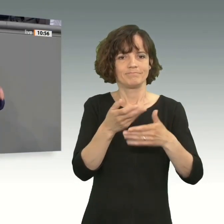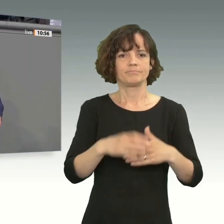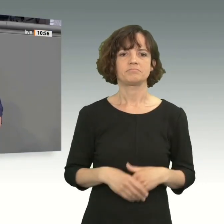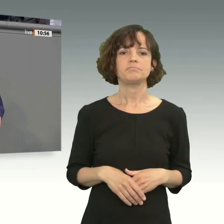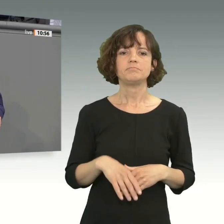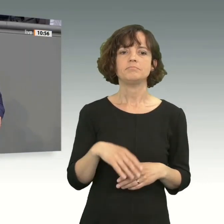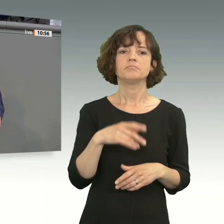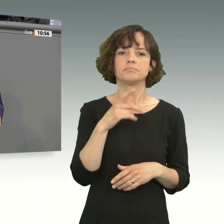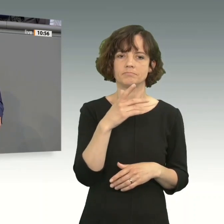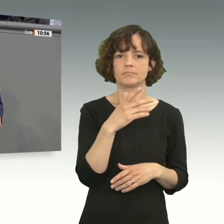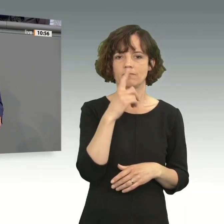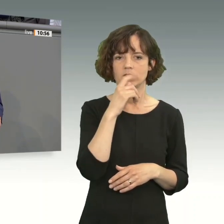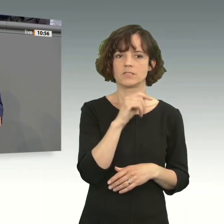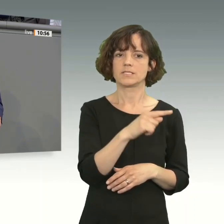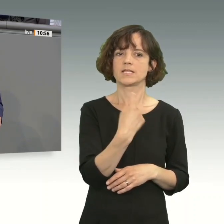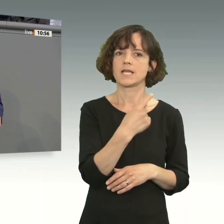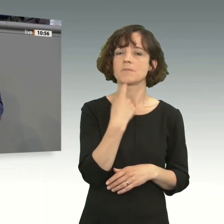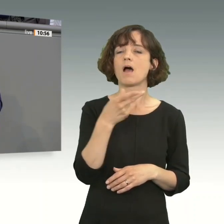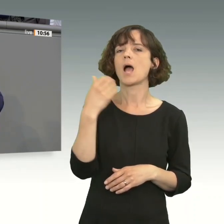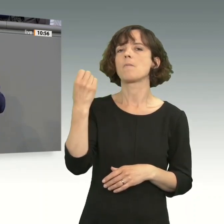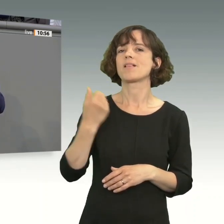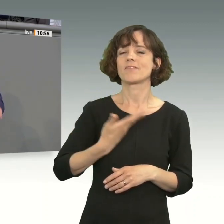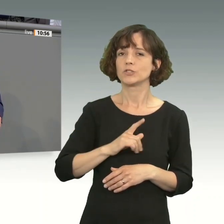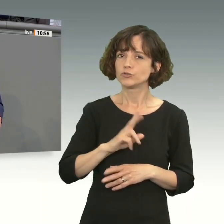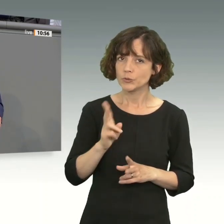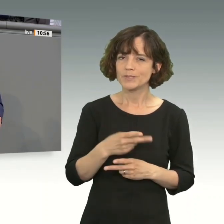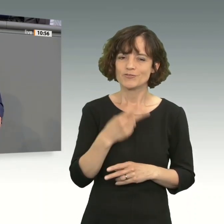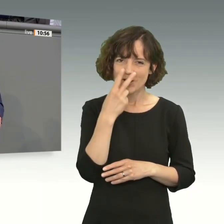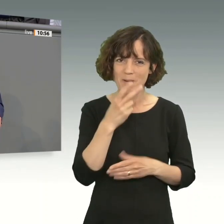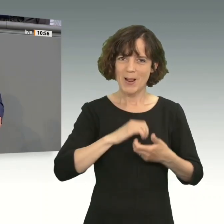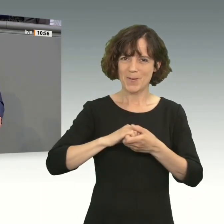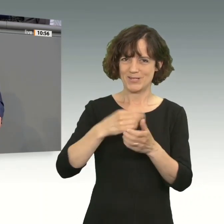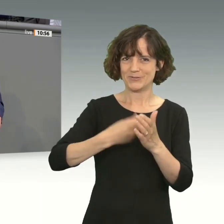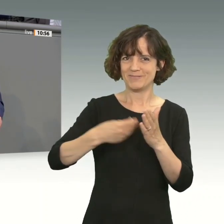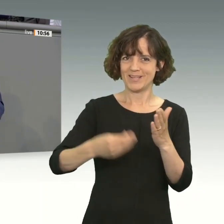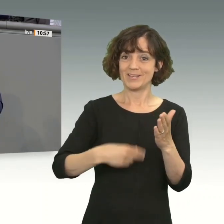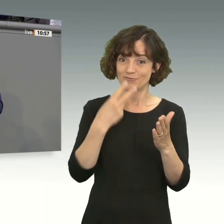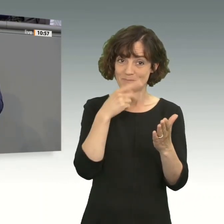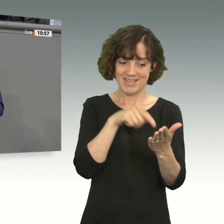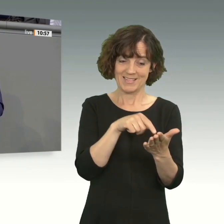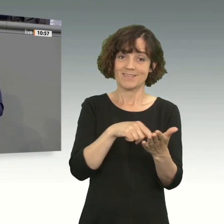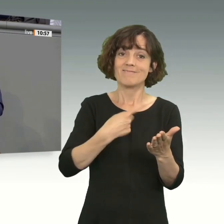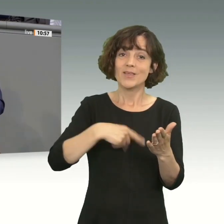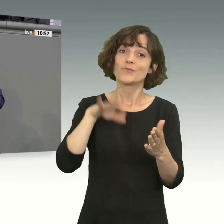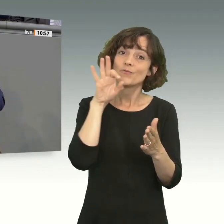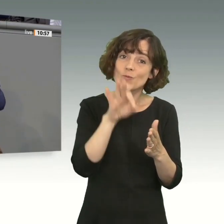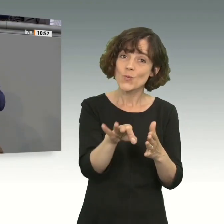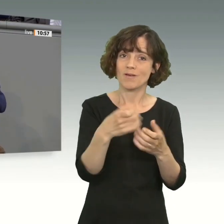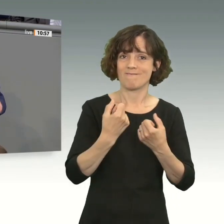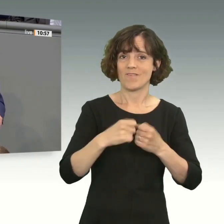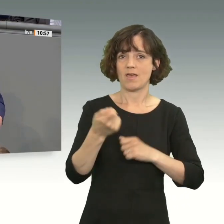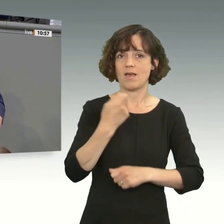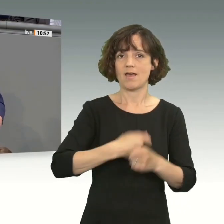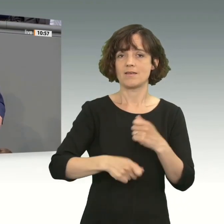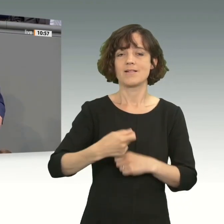Ampel will das alles nicht. Das stimmt alles nicht. Schauen Sie in den Koalitionsvertrag, da werden Sie sehen, dass wir für Freihandel sind, dass wir